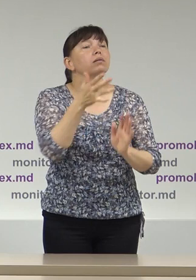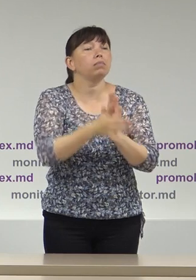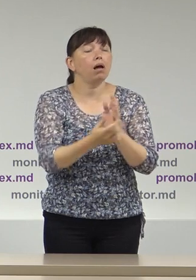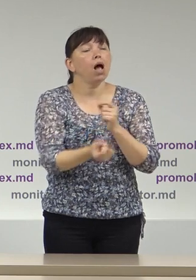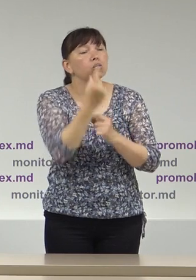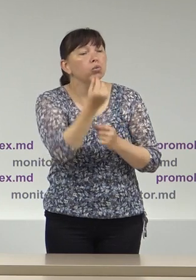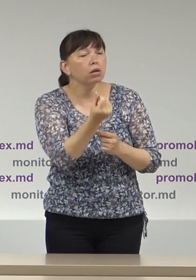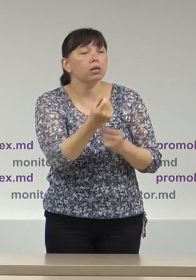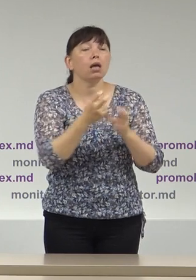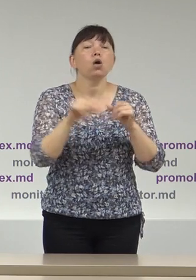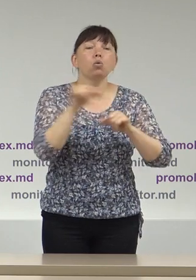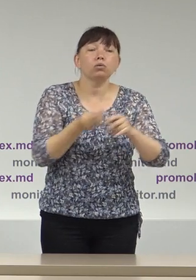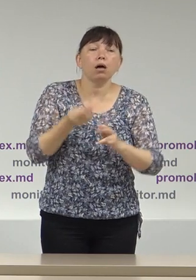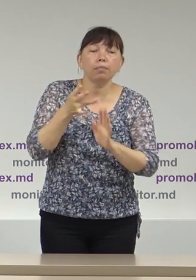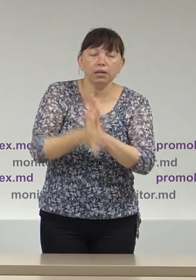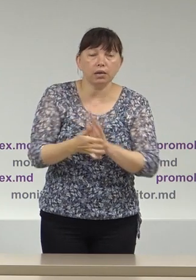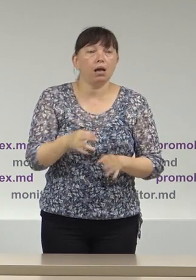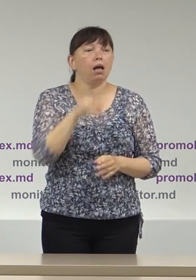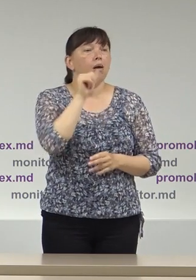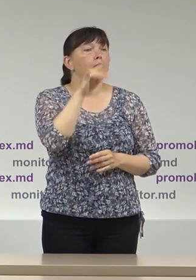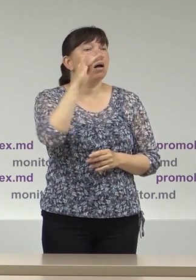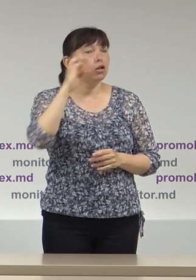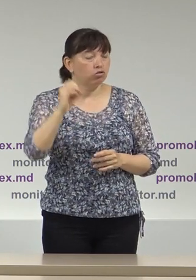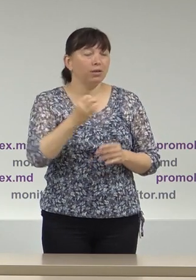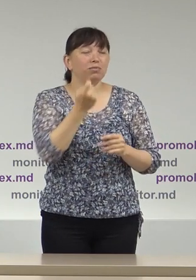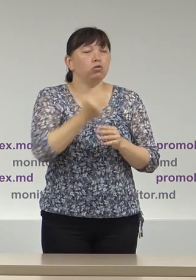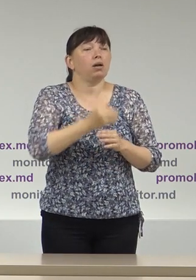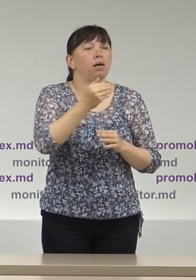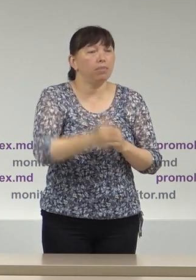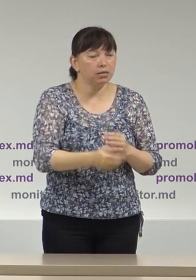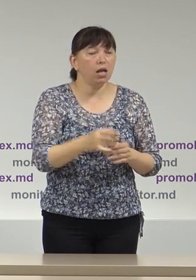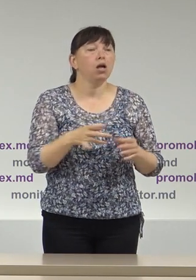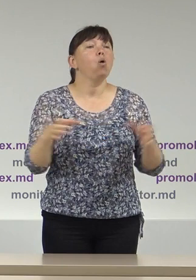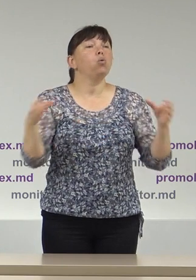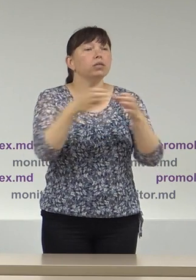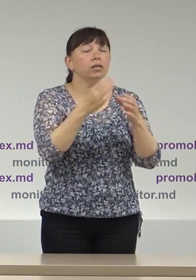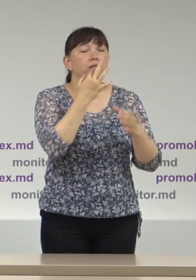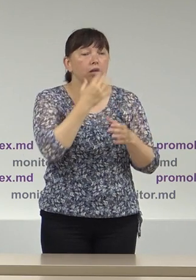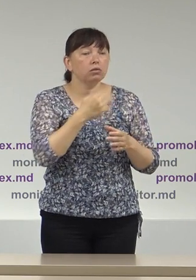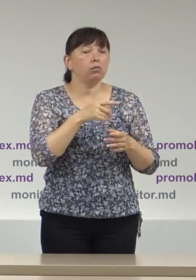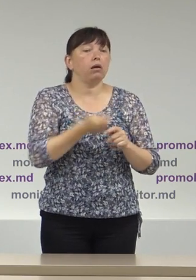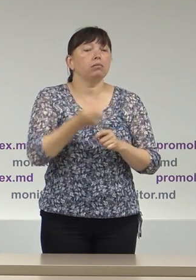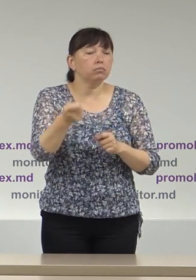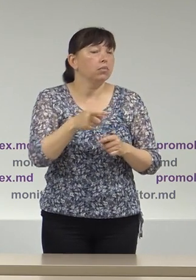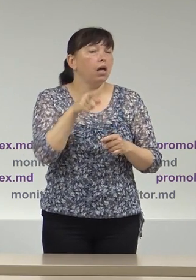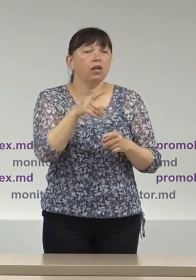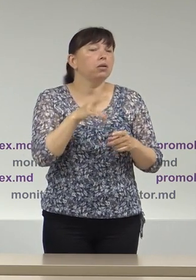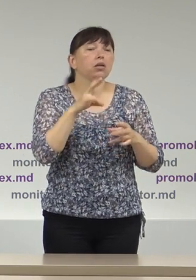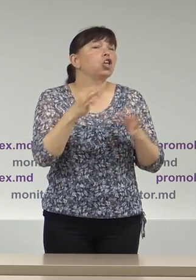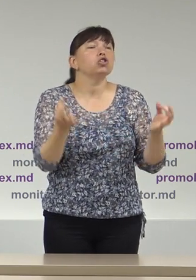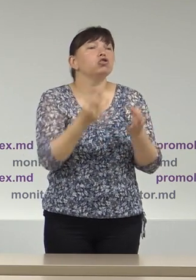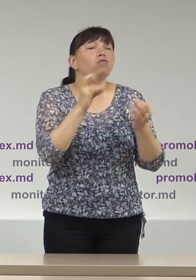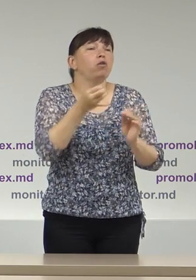Pace cu întârziere și Partidul Unității Naționale au prezentat dimersuri de neefectuare a cheltuierilor în campanie